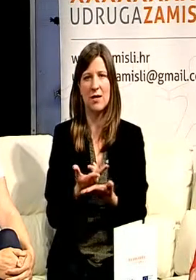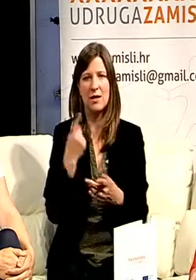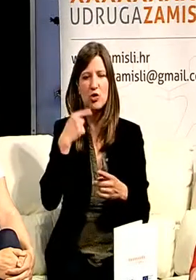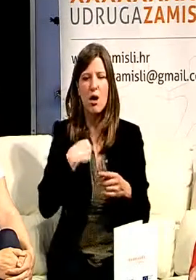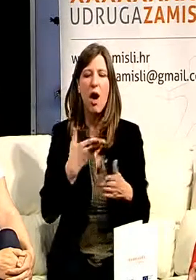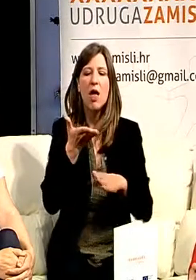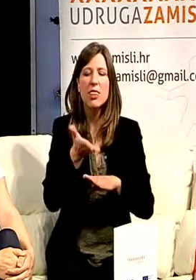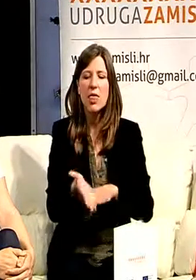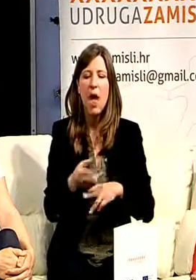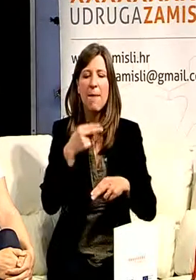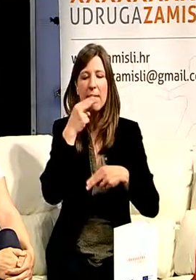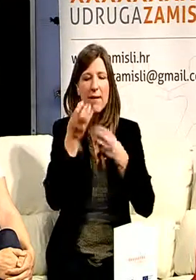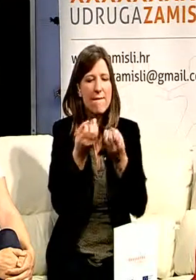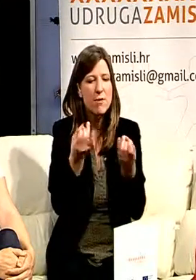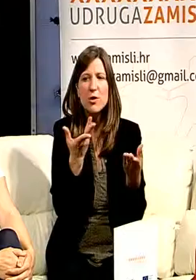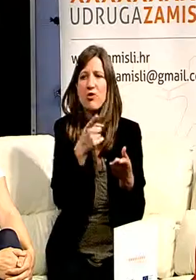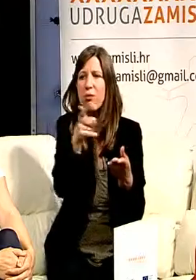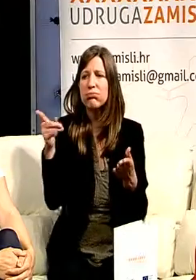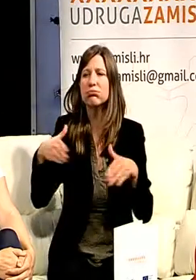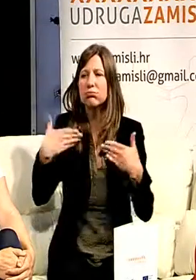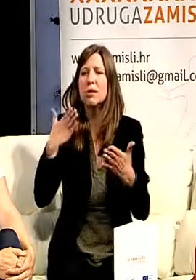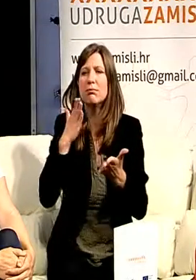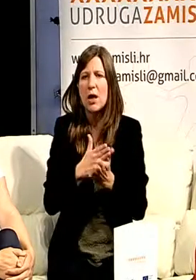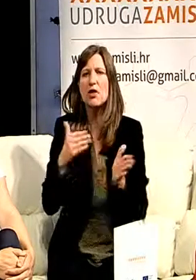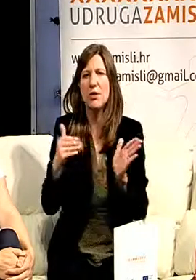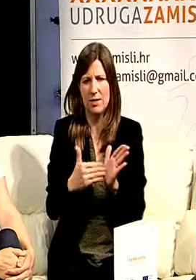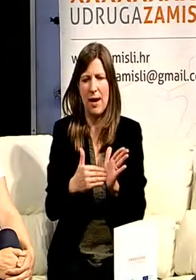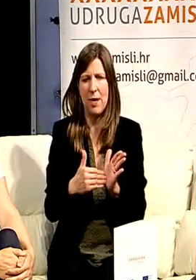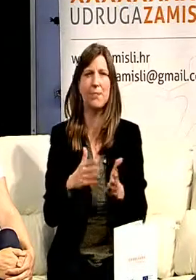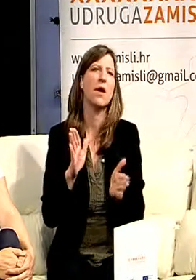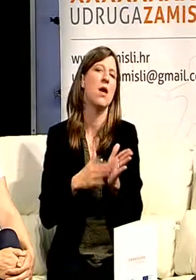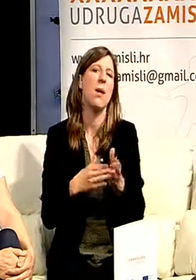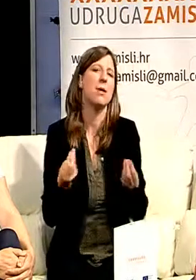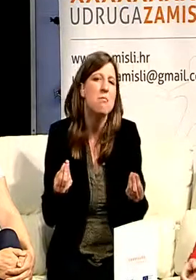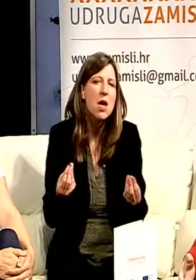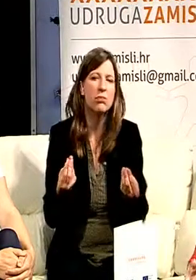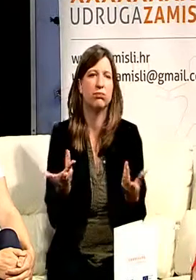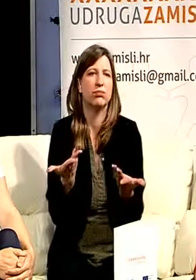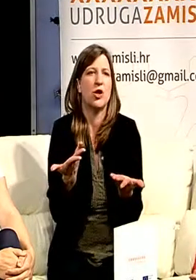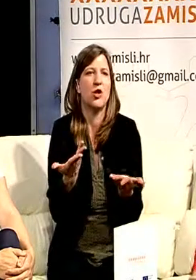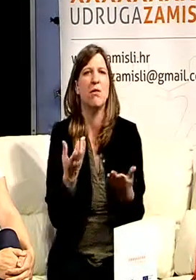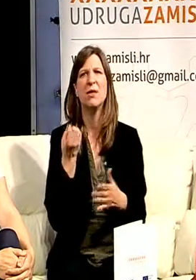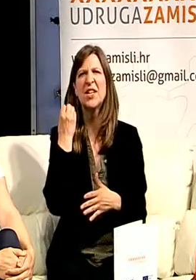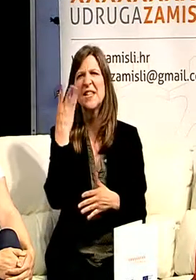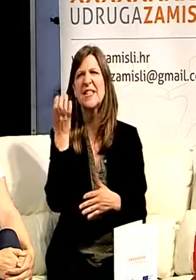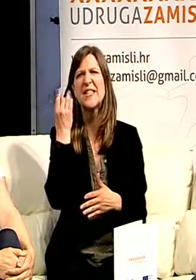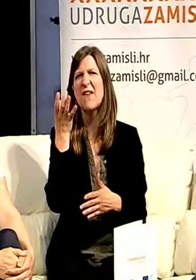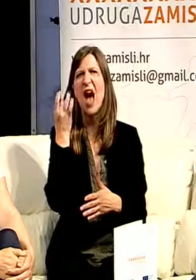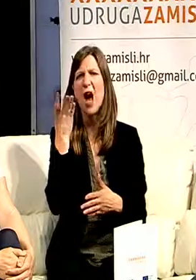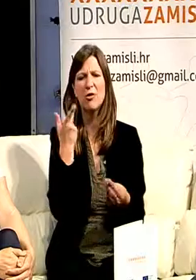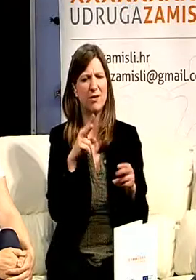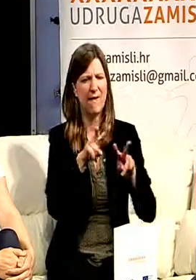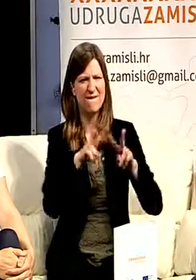trebaju jer neke općenite vezane za svakodnevne događaje vidite u dnevnim novinama i na